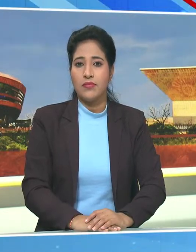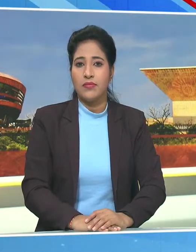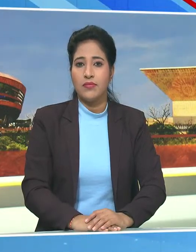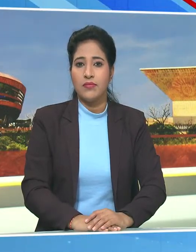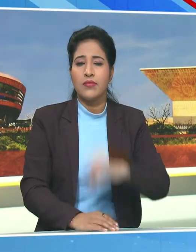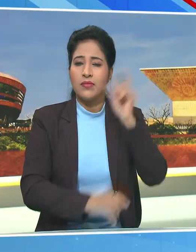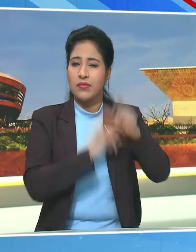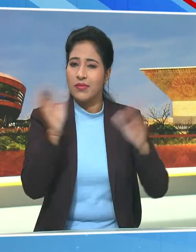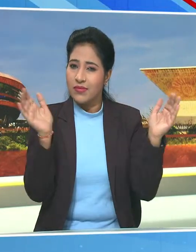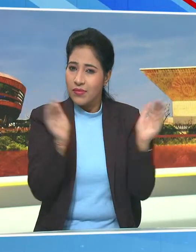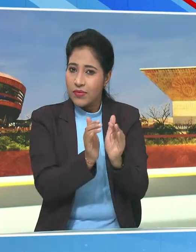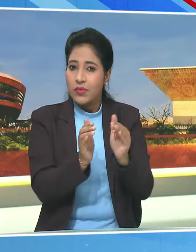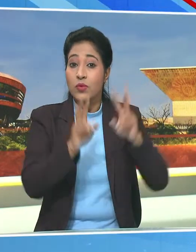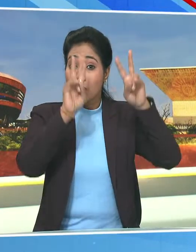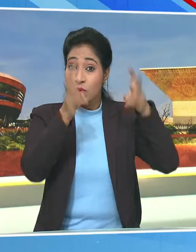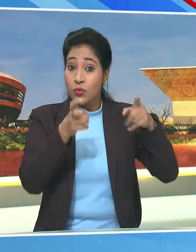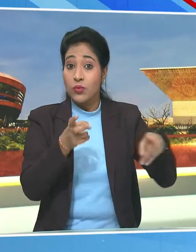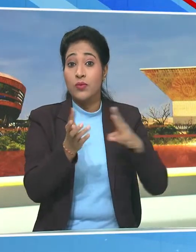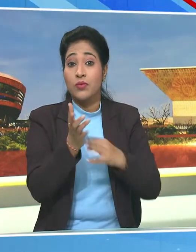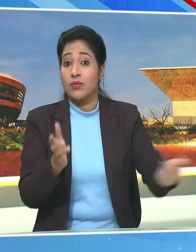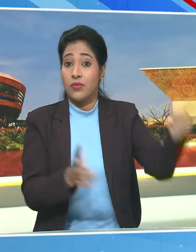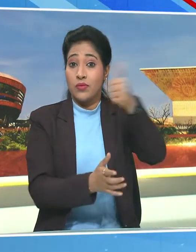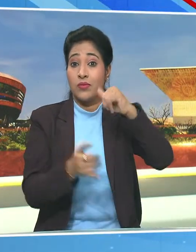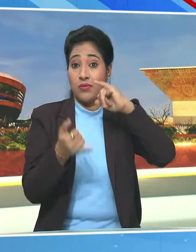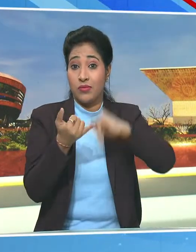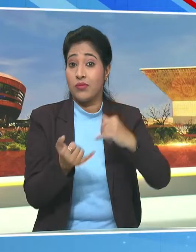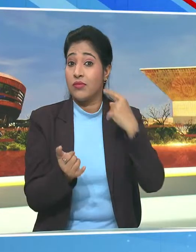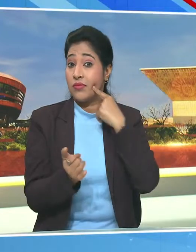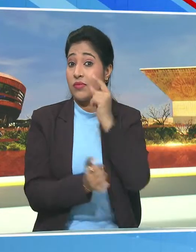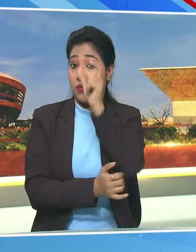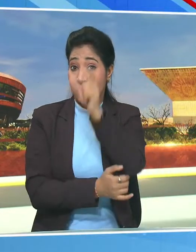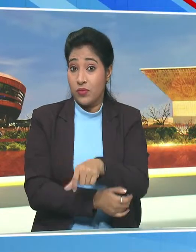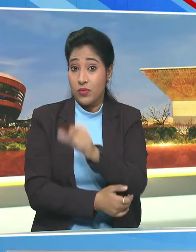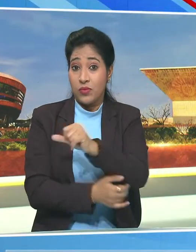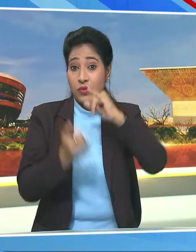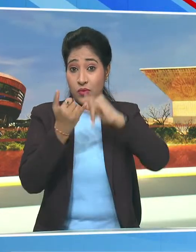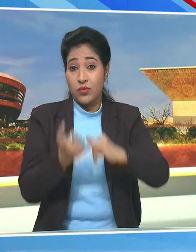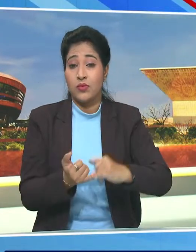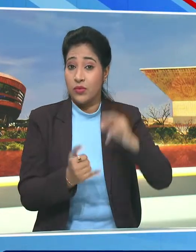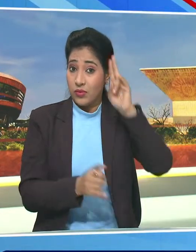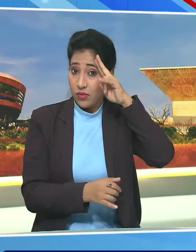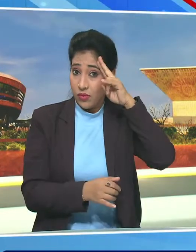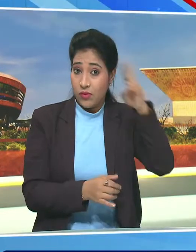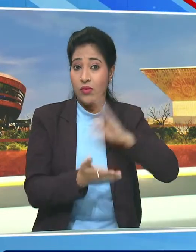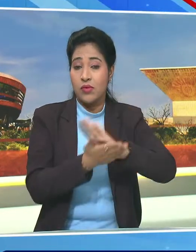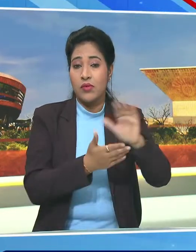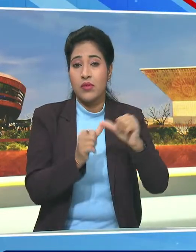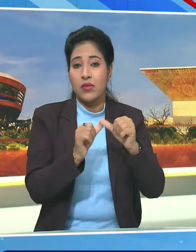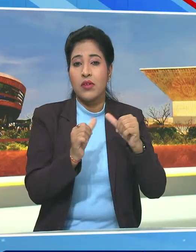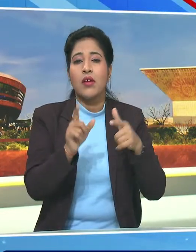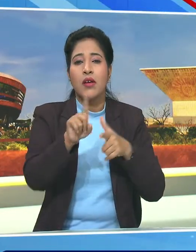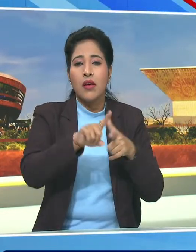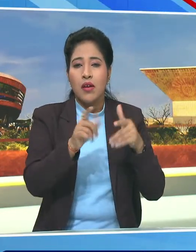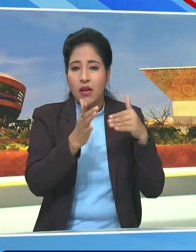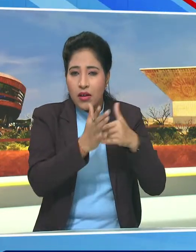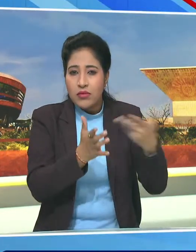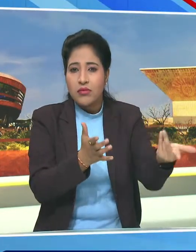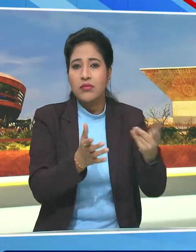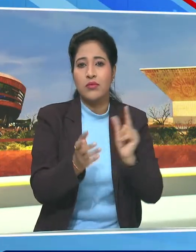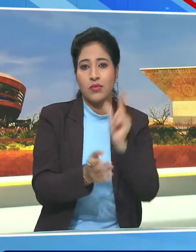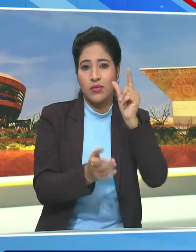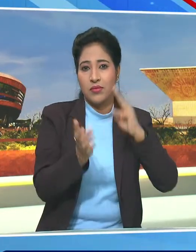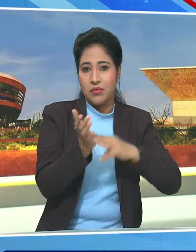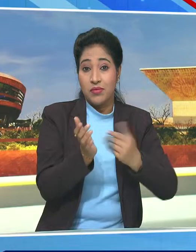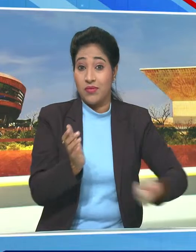अल्प संख्यक मामलो की मंत्री स्मृति इरानी ने आज साउदी अरब के हज और उम्रा मंत्री तौफिक बिन